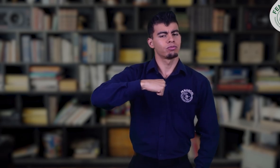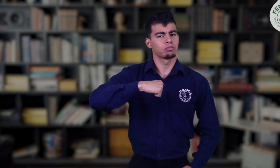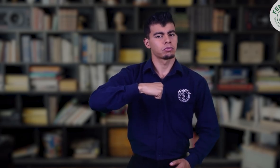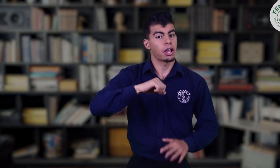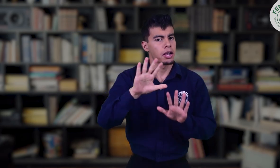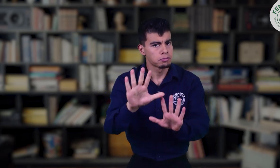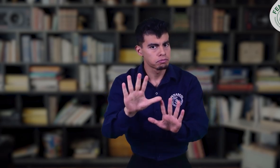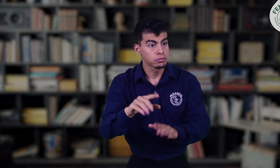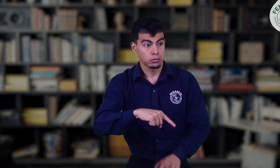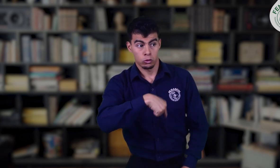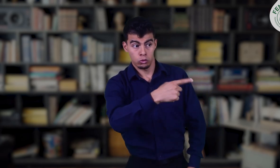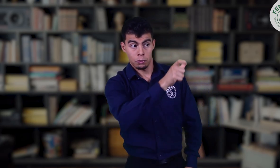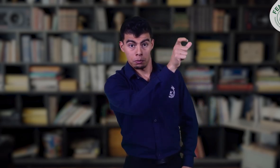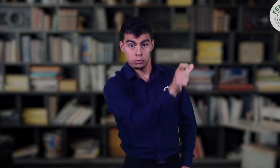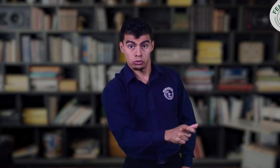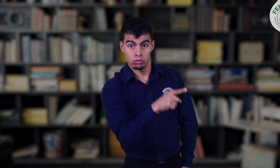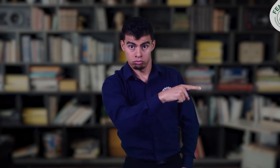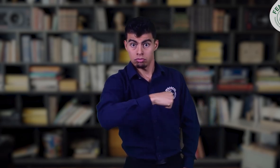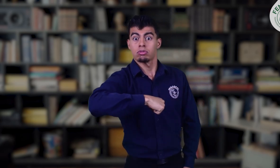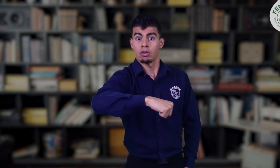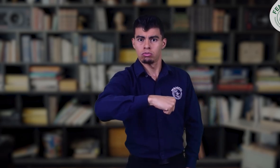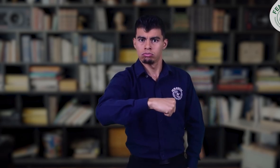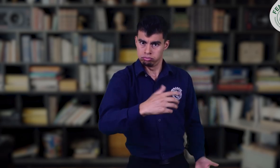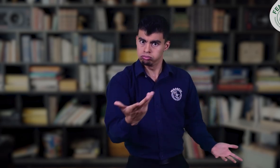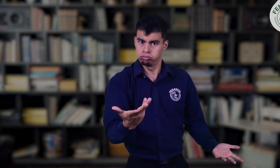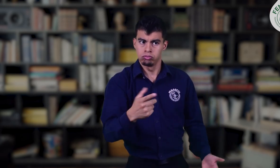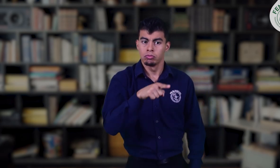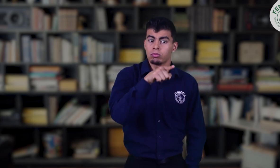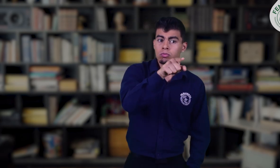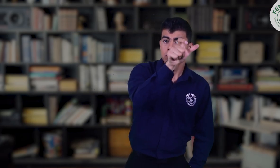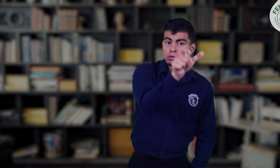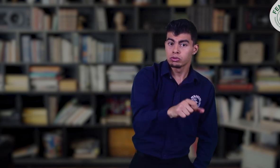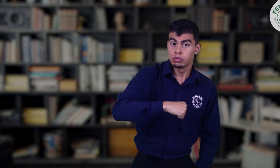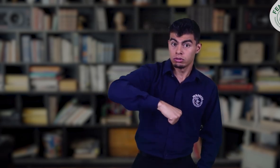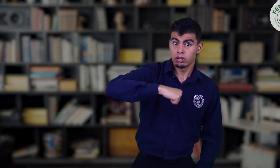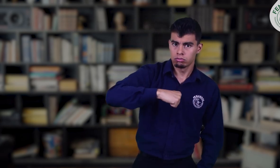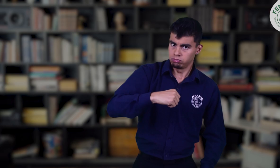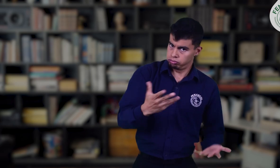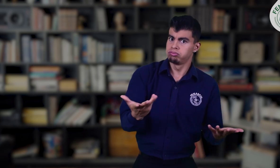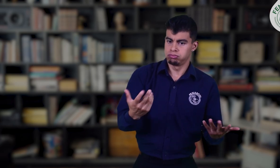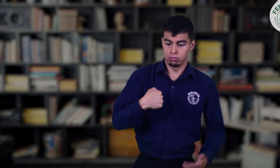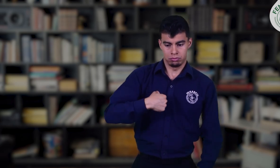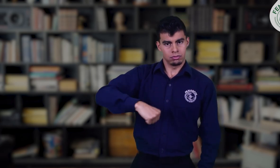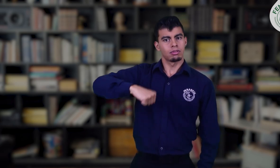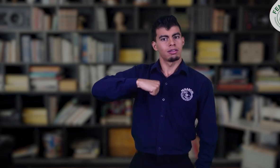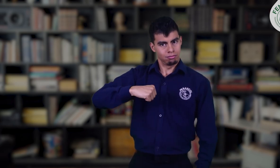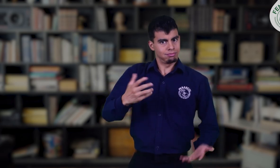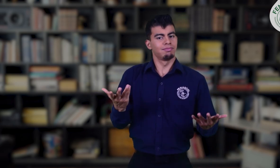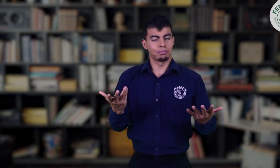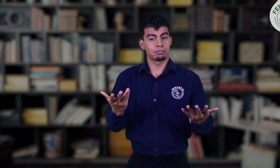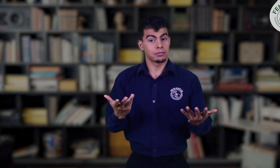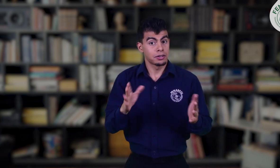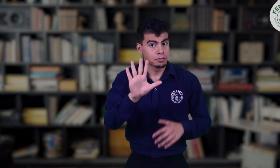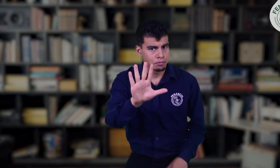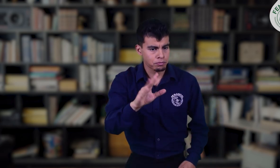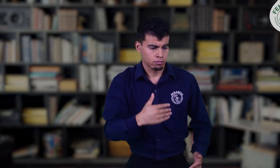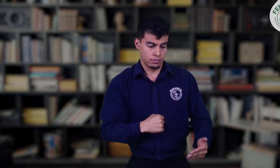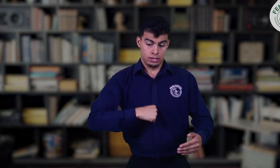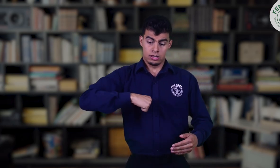muchos otros más. Todos tenemos derechos humanos, pero, como todas las personas tienen derechos,